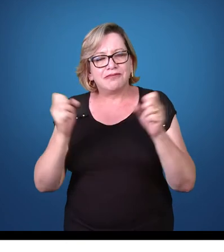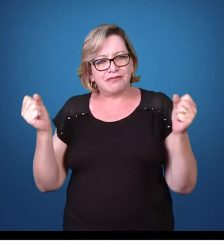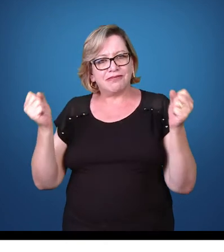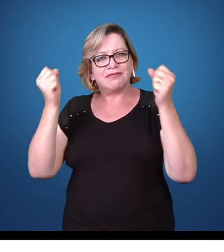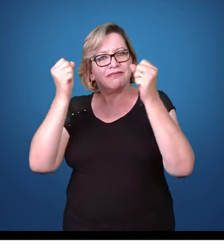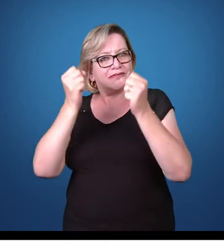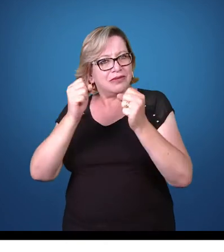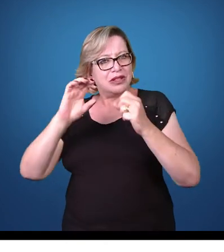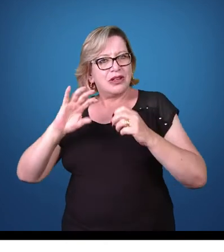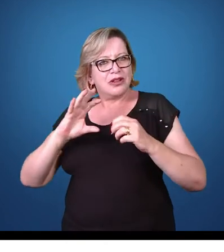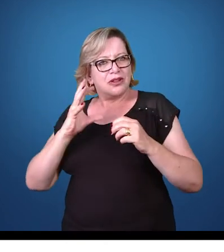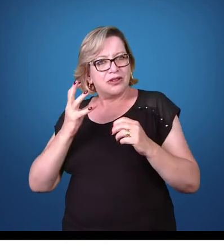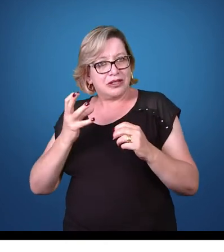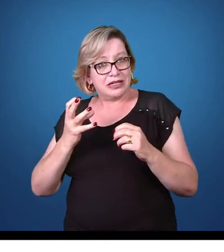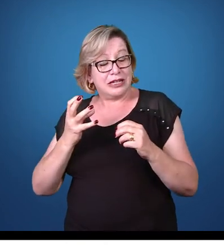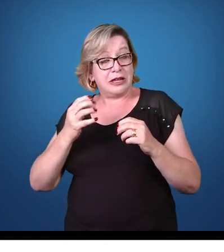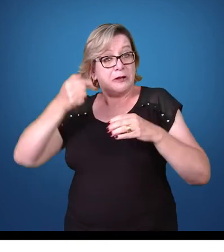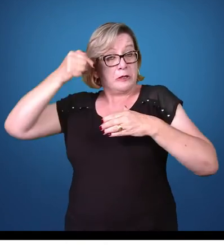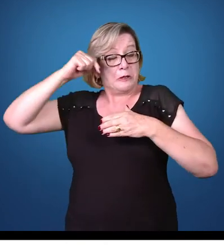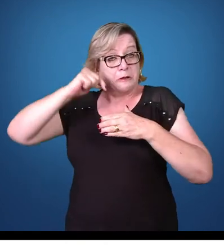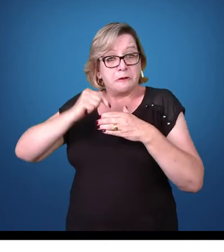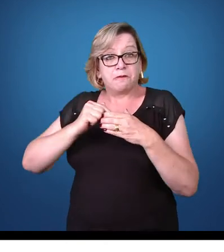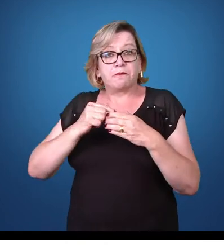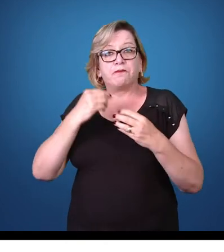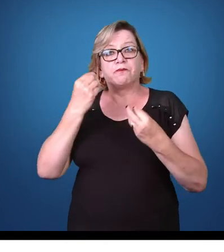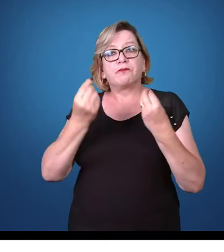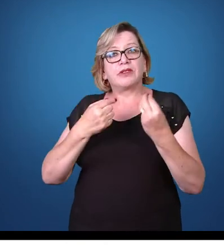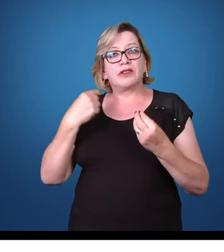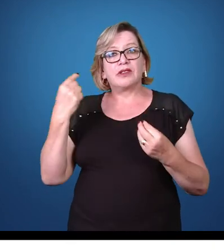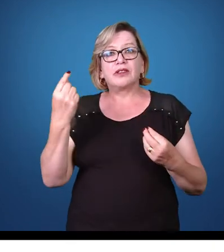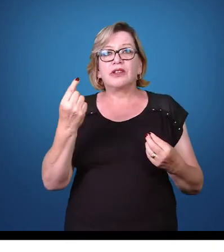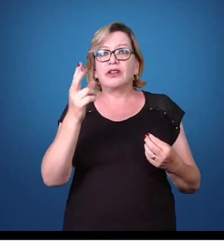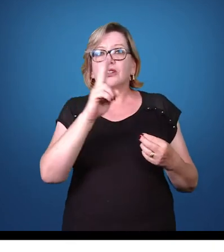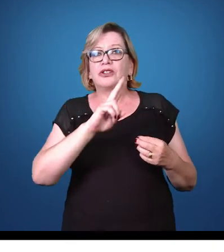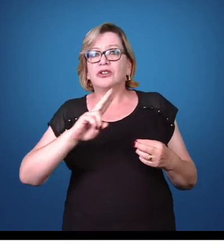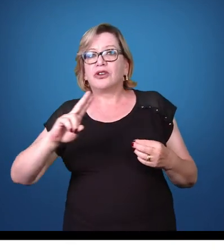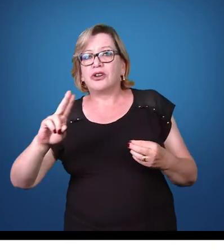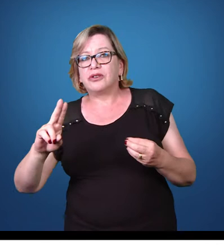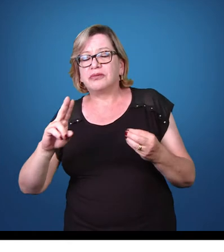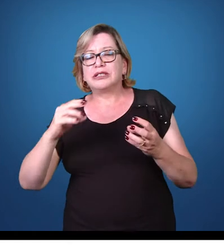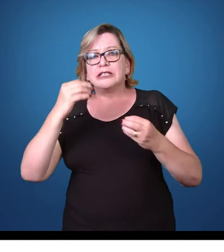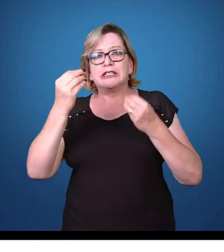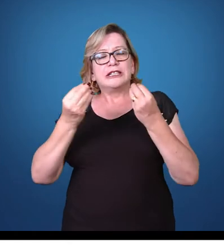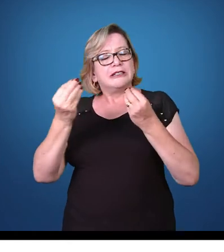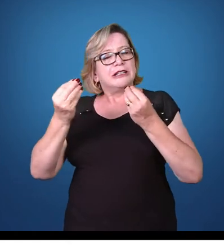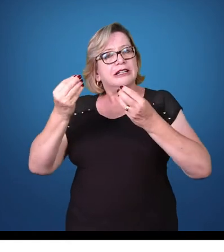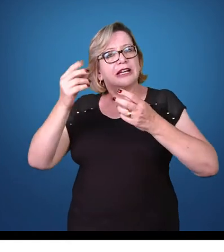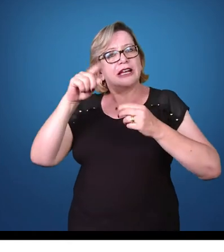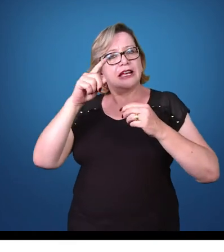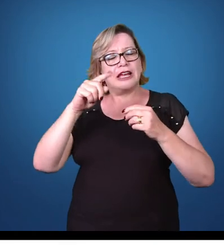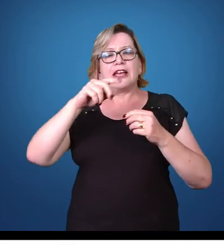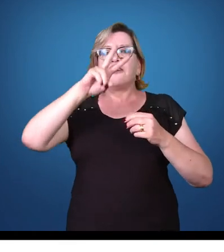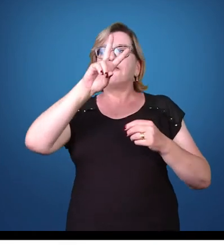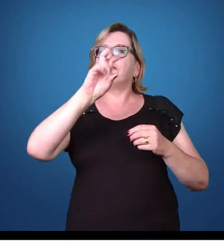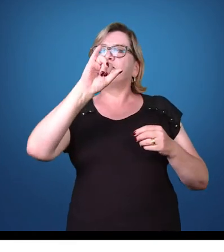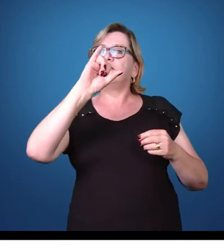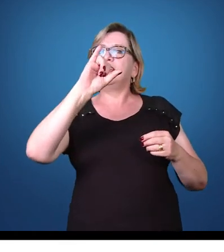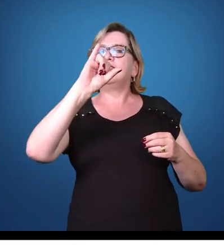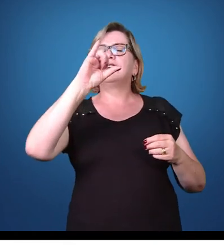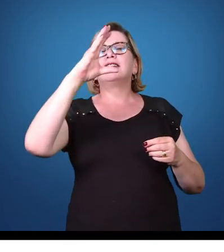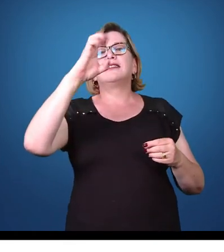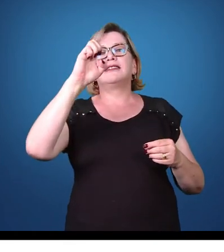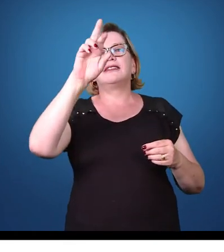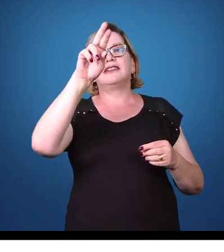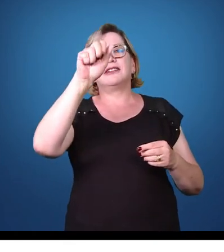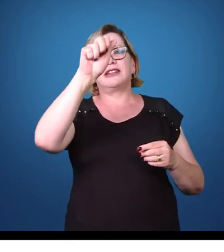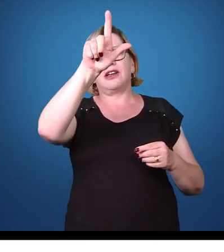ter formas um pouco mais graves, que a gente denomina como leishmania visceral. E esse tipo de leishmania,